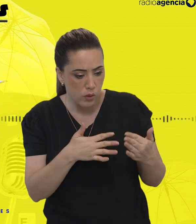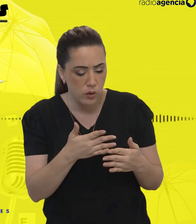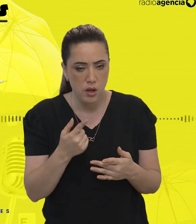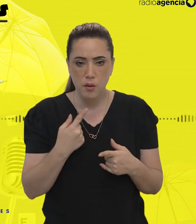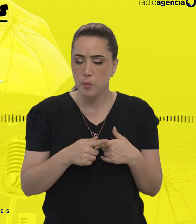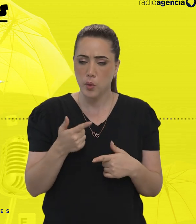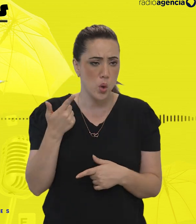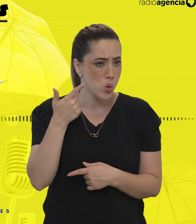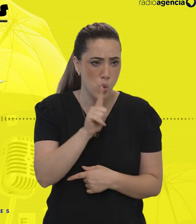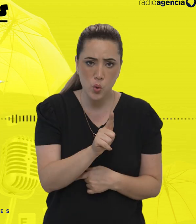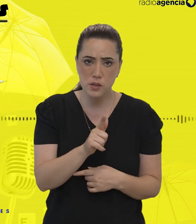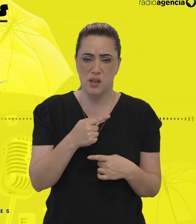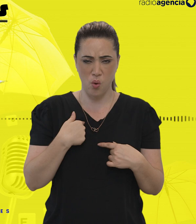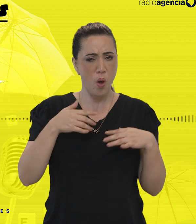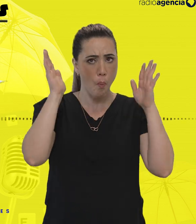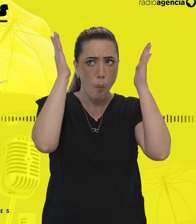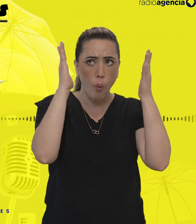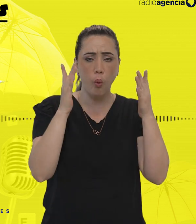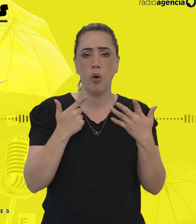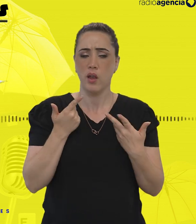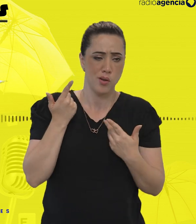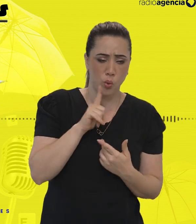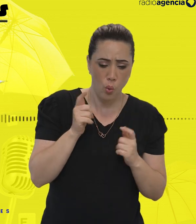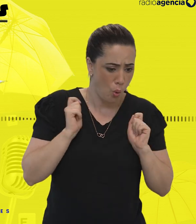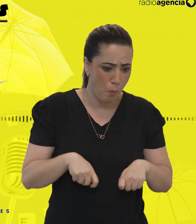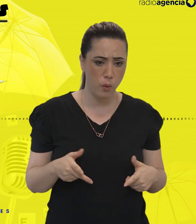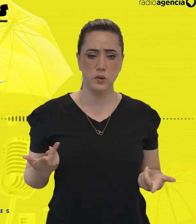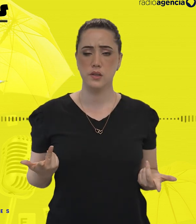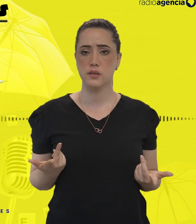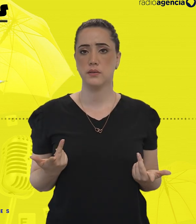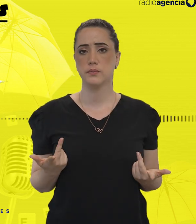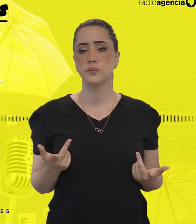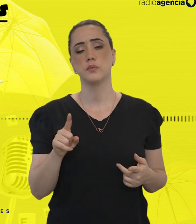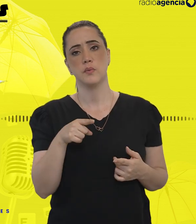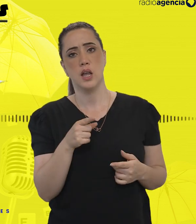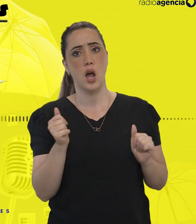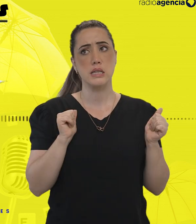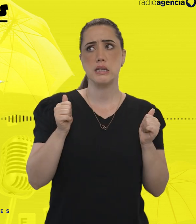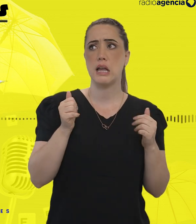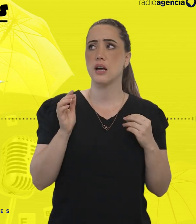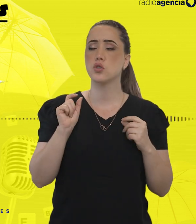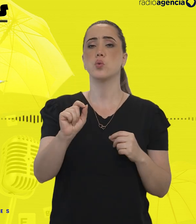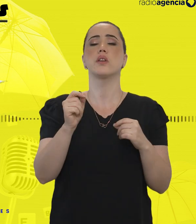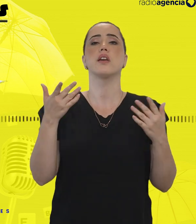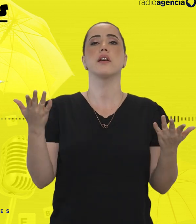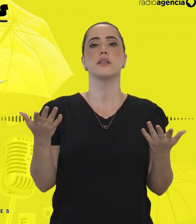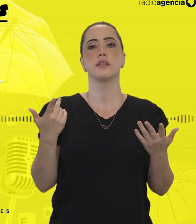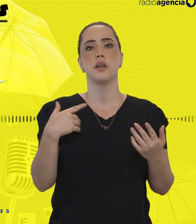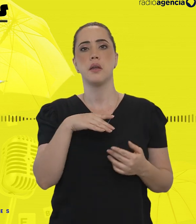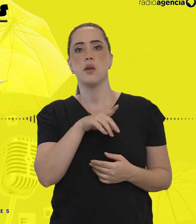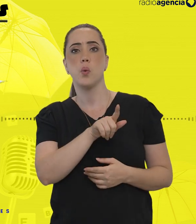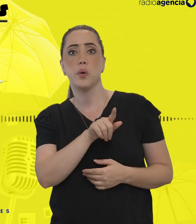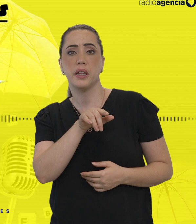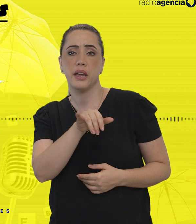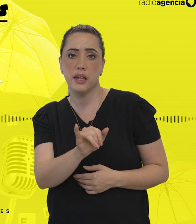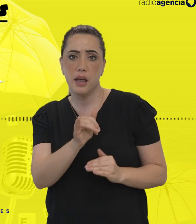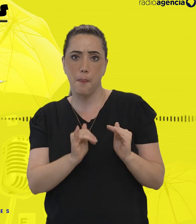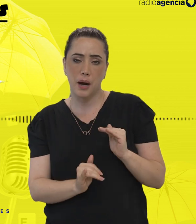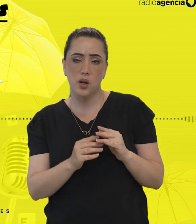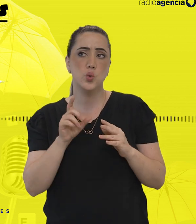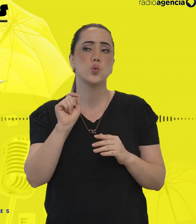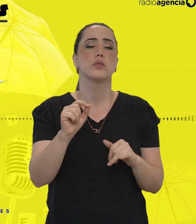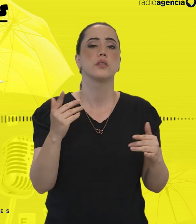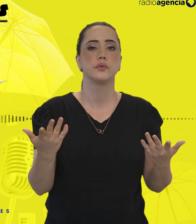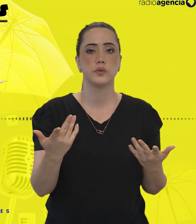Será que eu sou burra? Será que eu sou incompetente? Será que eu sou desatenta? Ansiedade? Meu QI é abaixo? Quando você tem o